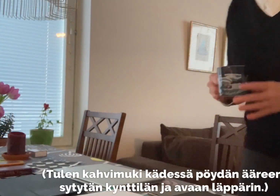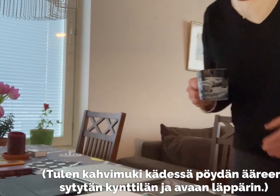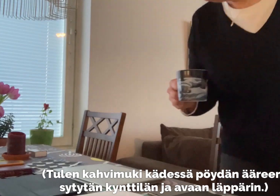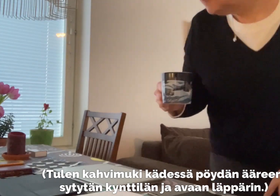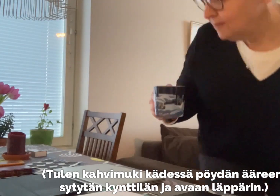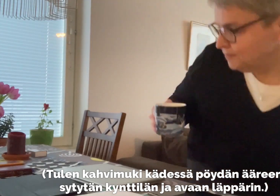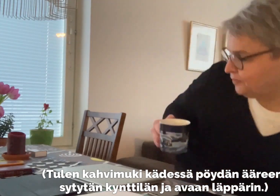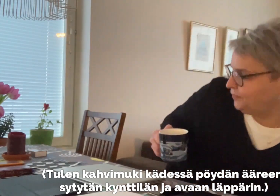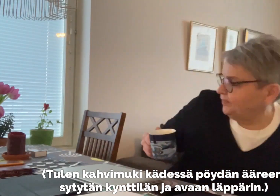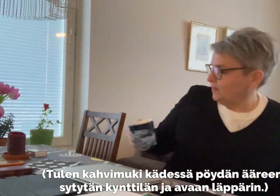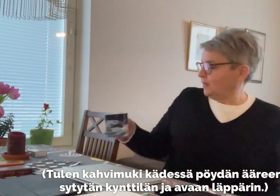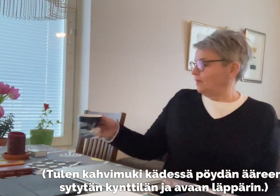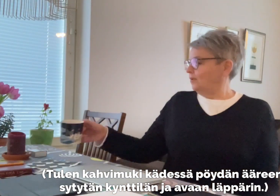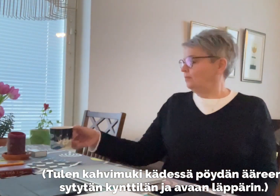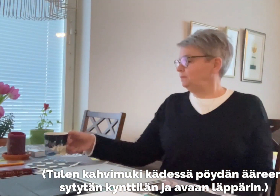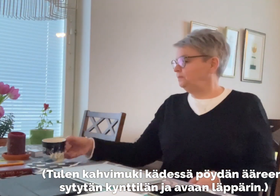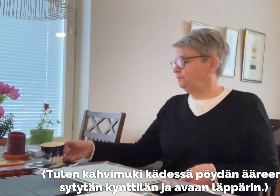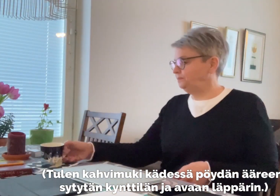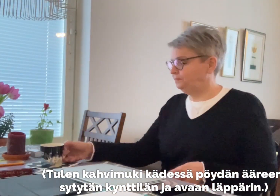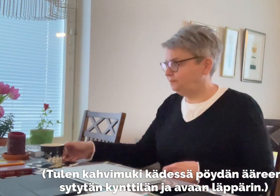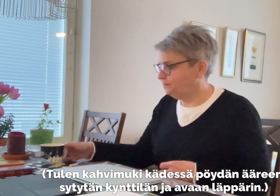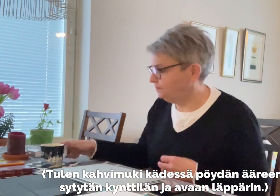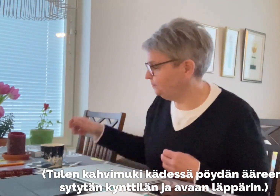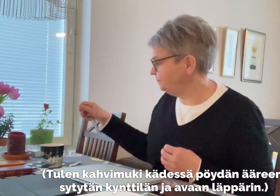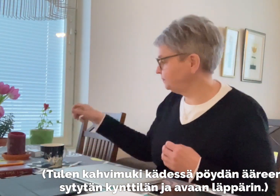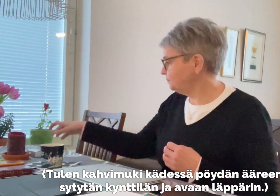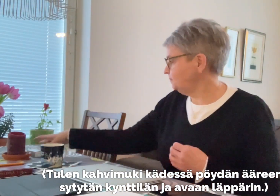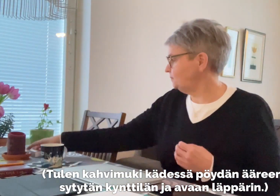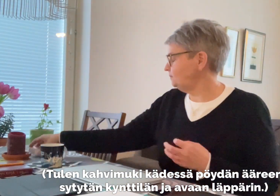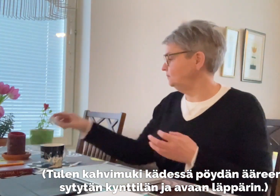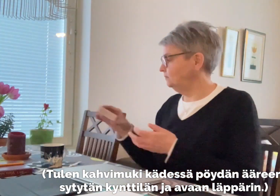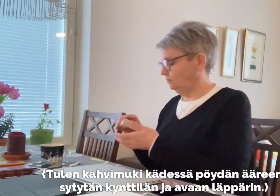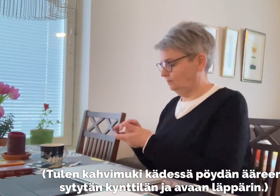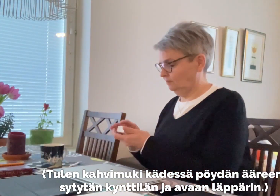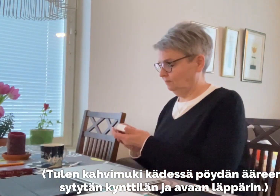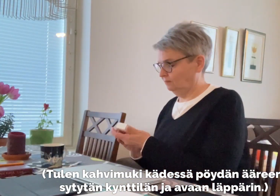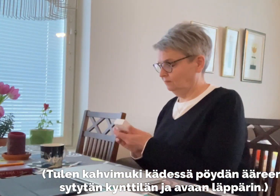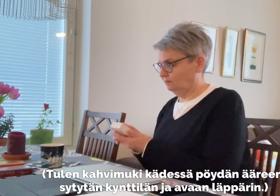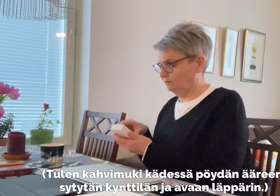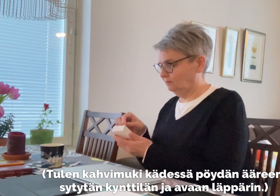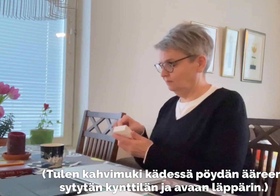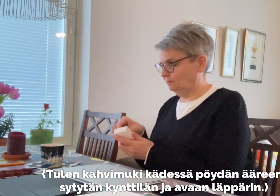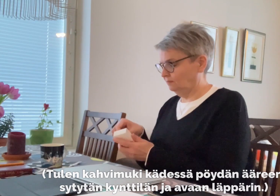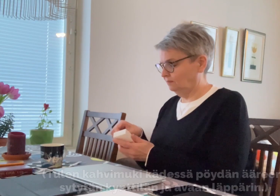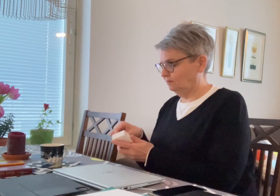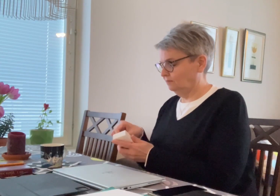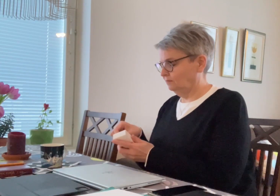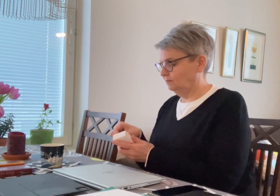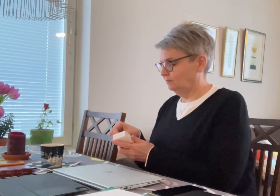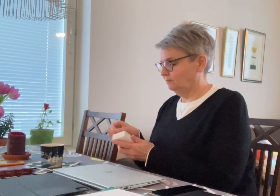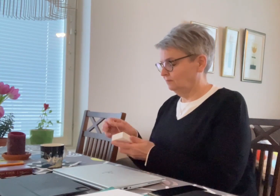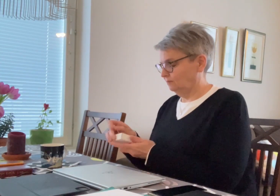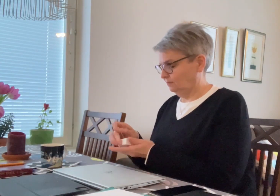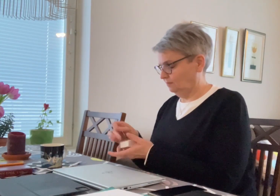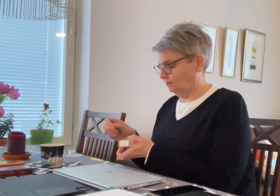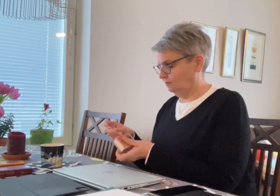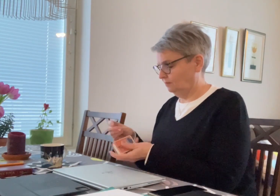Tulen kahvimukki kädessä pöydän ääreen. Sytytän kynttilän ja avaan läppärin.